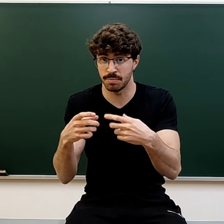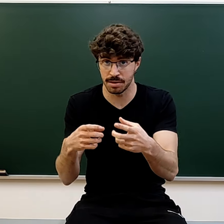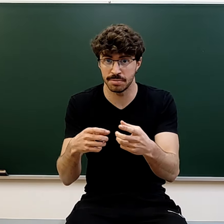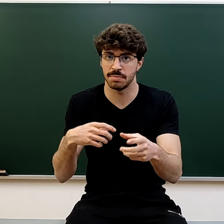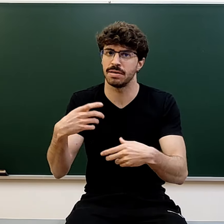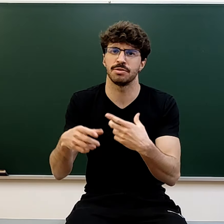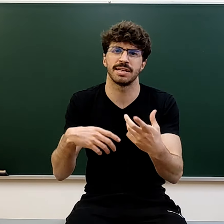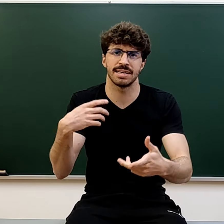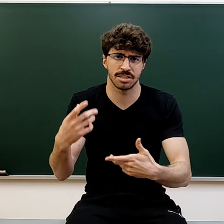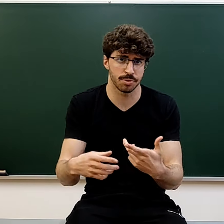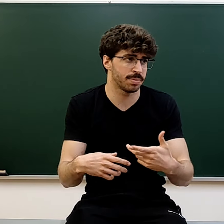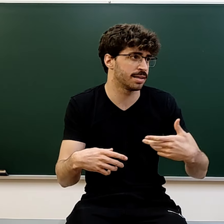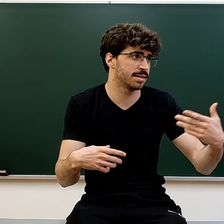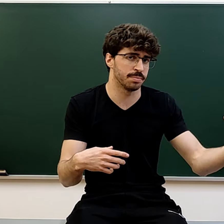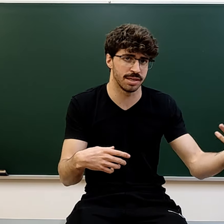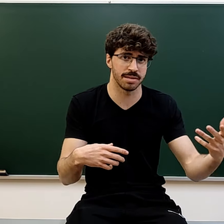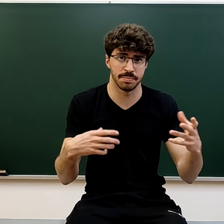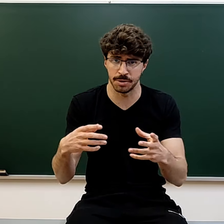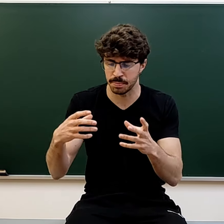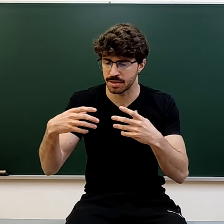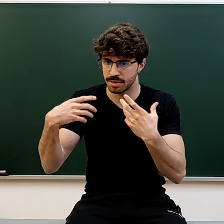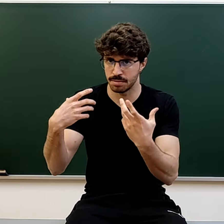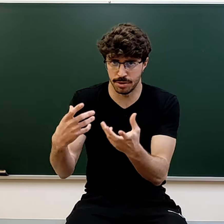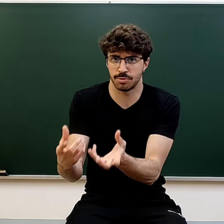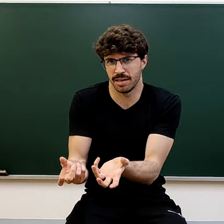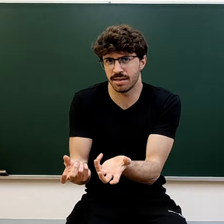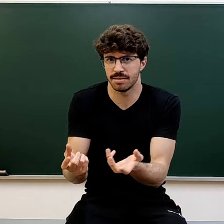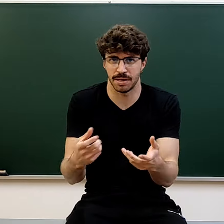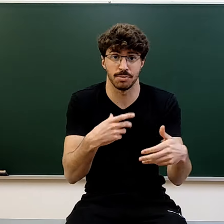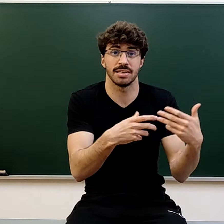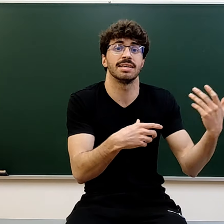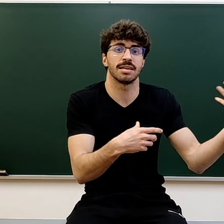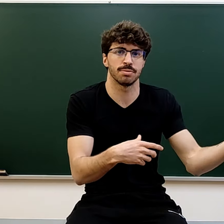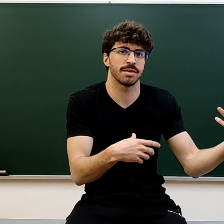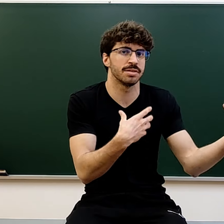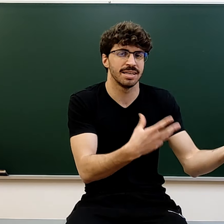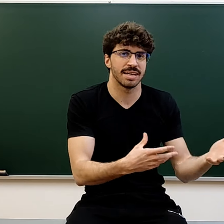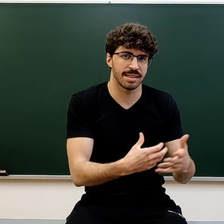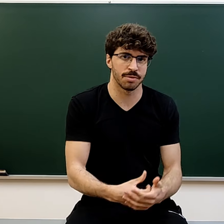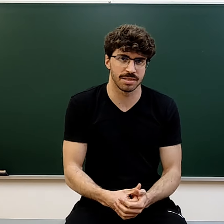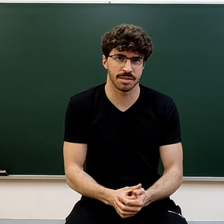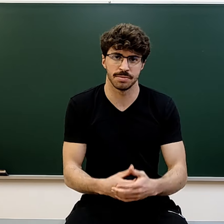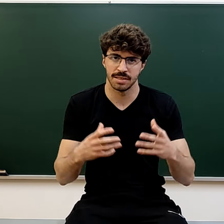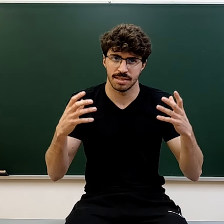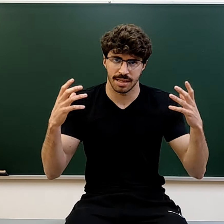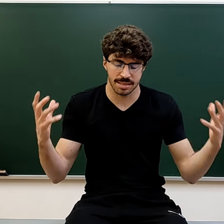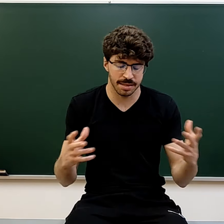forma óptima aplicando técnicas de estudio para tener tiempo libre, pero voy a estudiar para conseguir ese resultado que tanto deseo, así que,